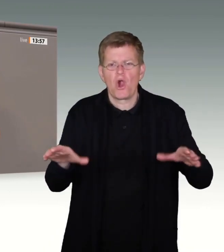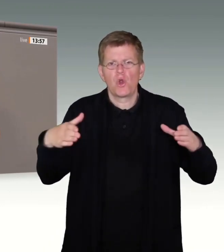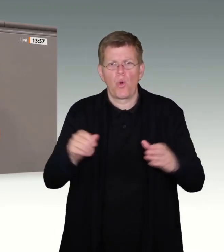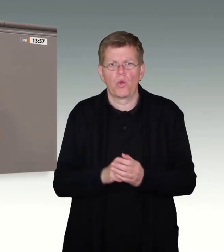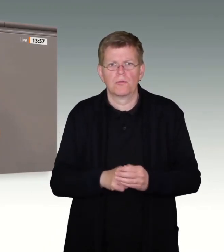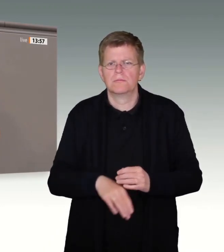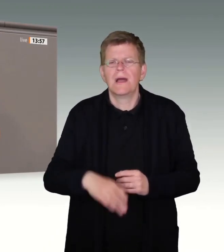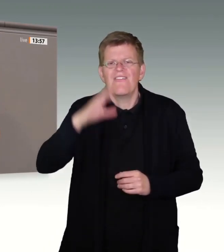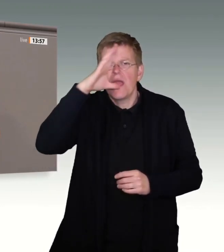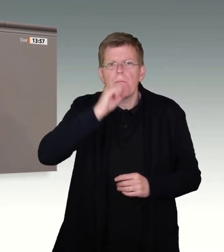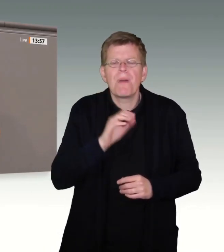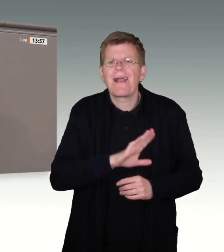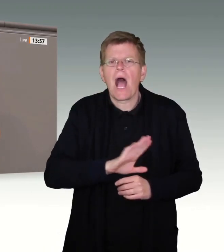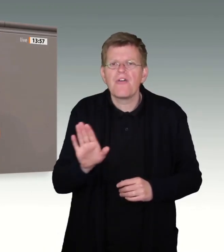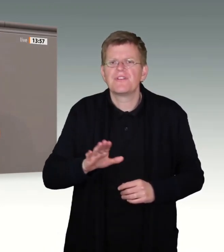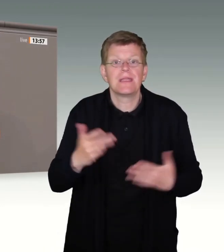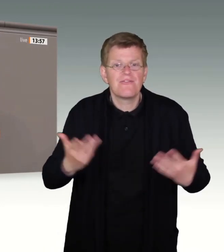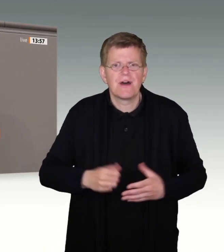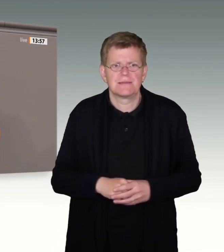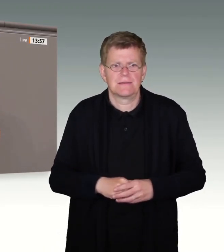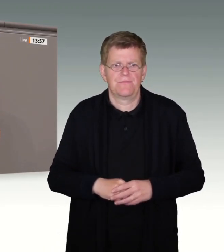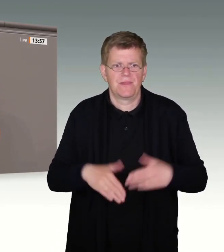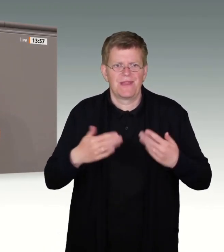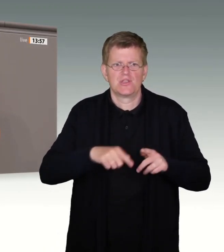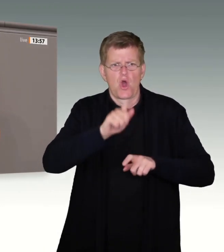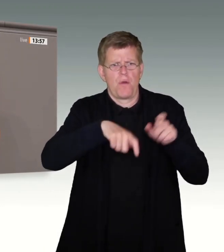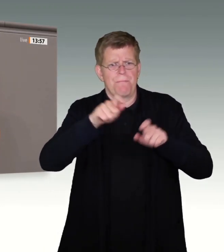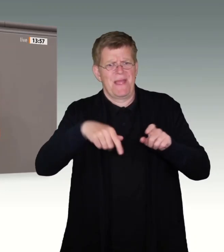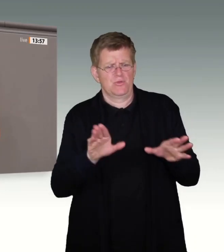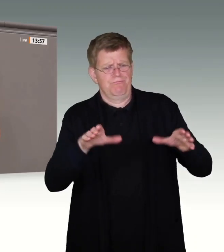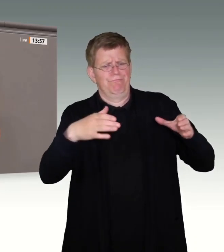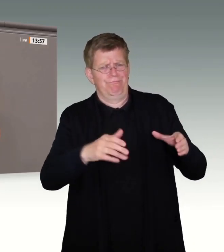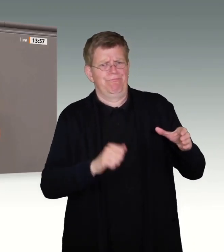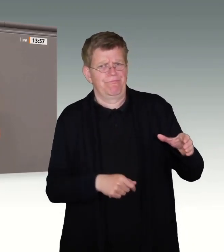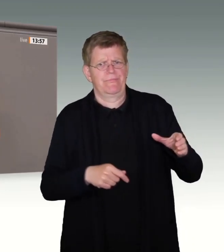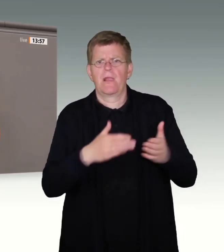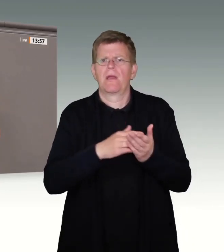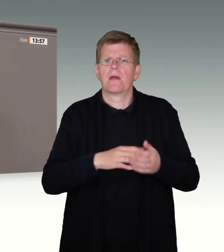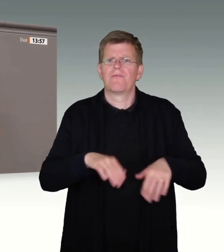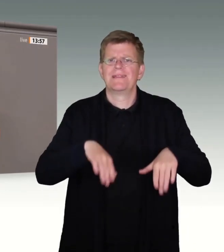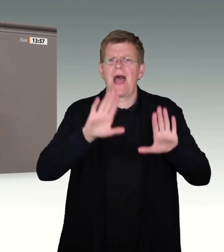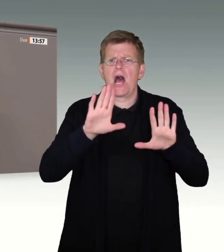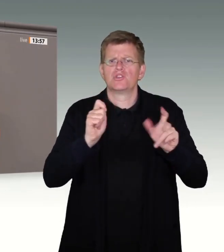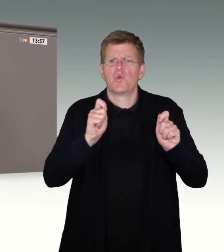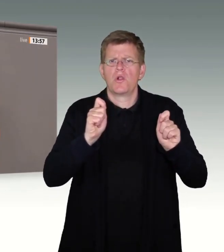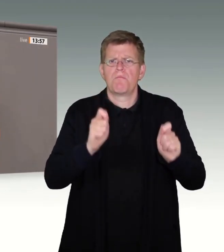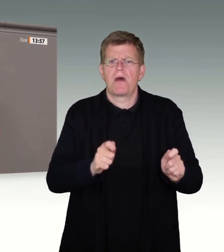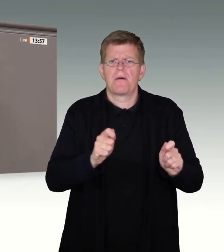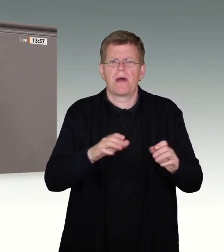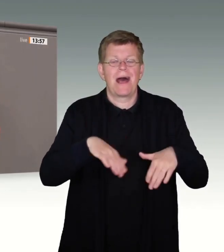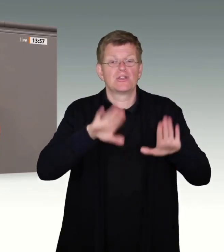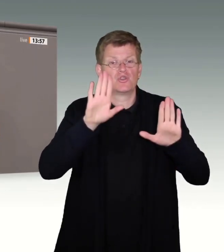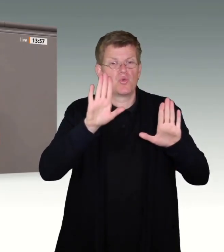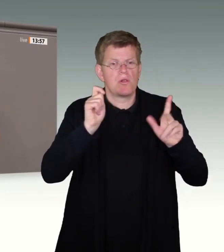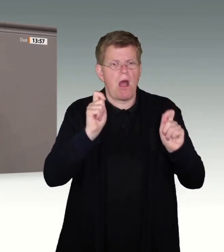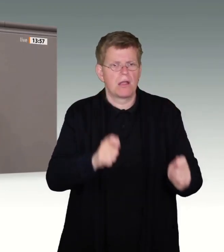dass, so wörtlich, dieser Personenkreis trotz der finalen Ablehnung des Ihres Antrages in Deutschland